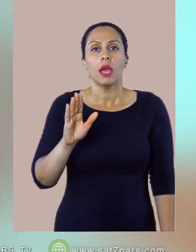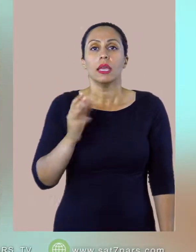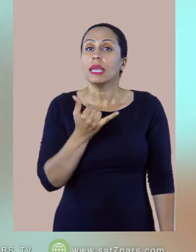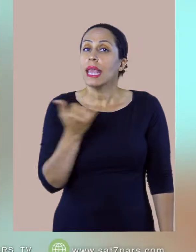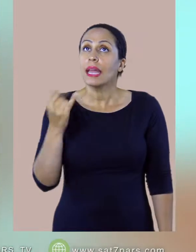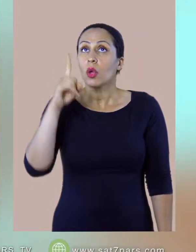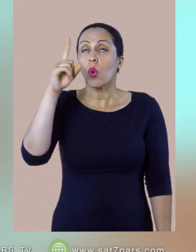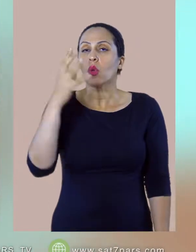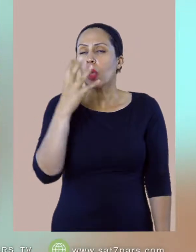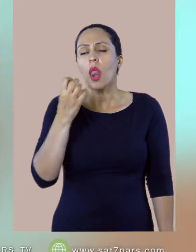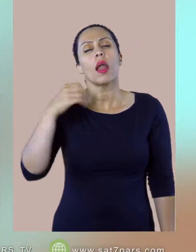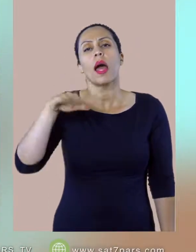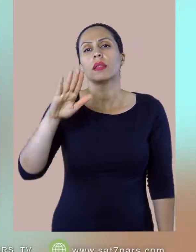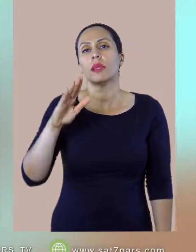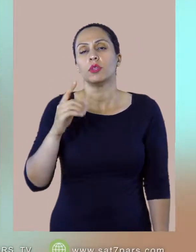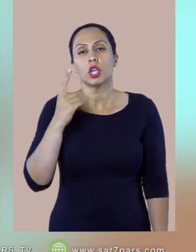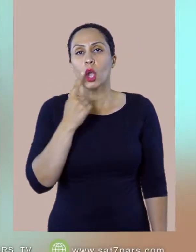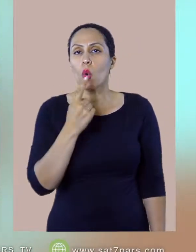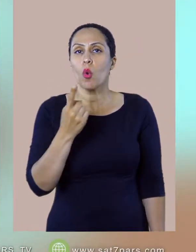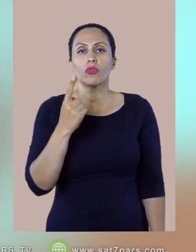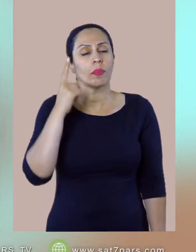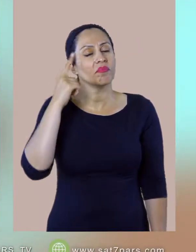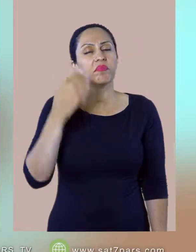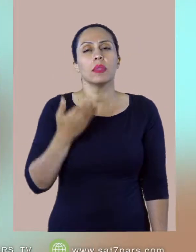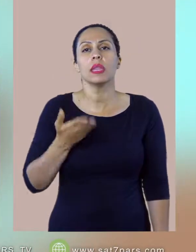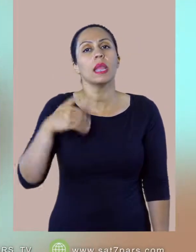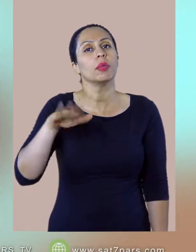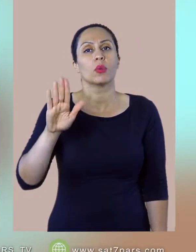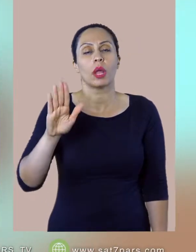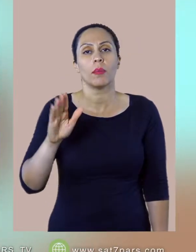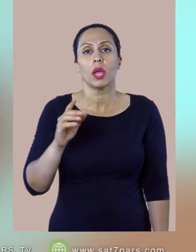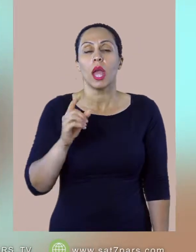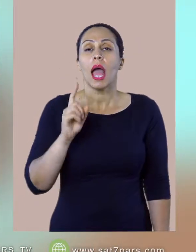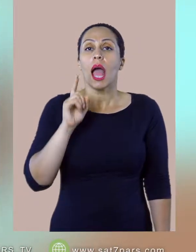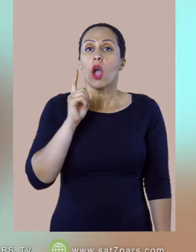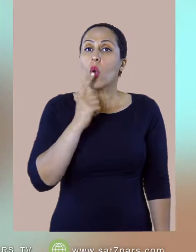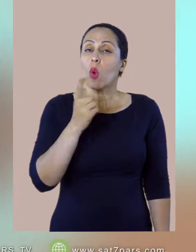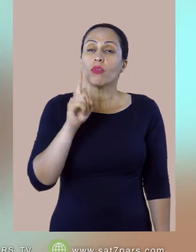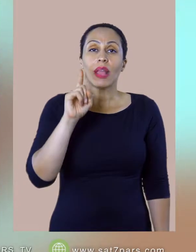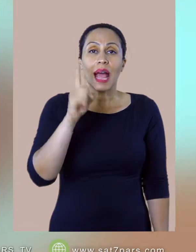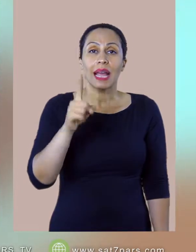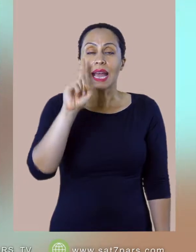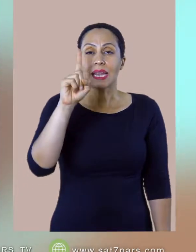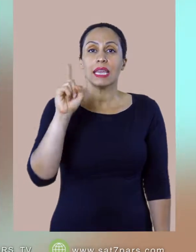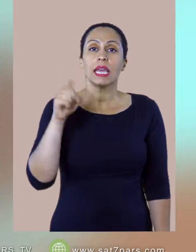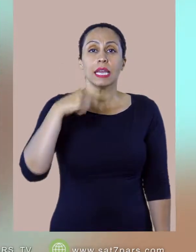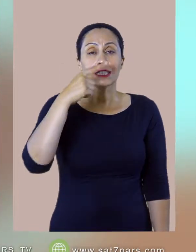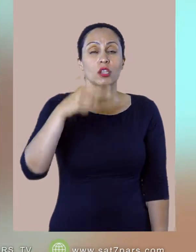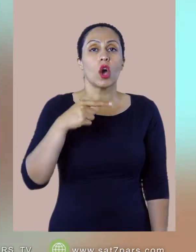نمیشه؟ گفتم نمیدونم بعد گفت حالا یه سال چی؟ گفتم من یه سوال از شما میپرسم چرا یک